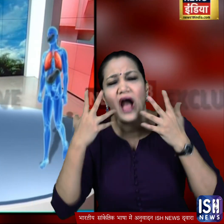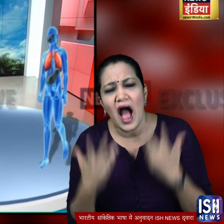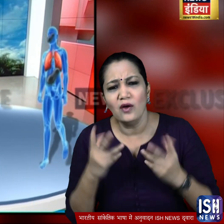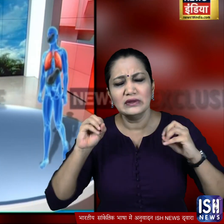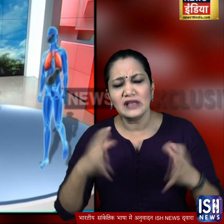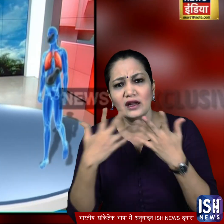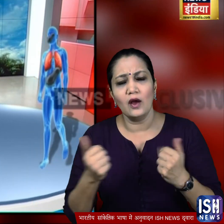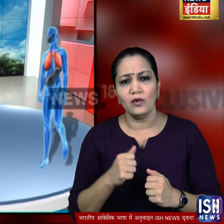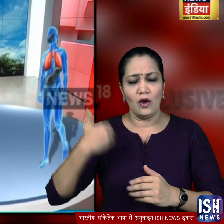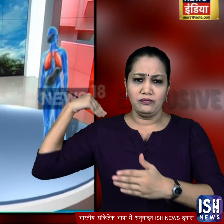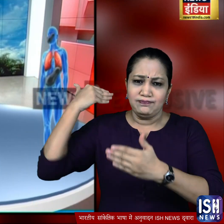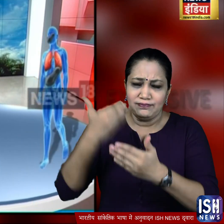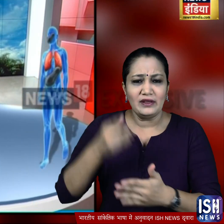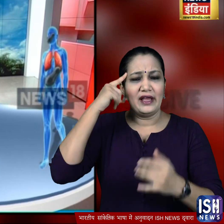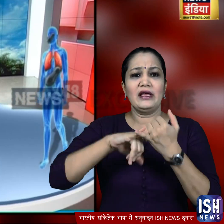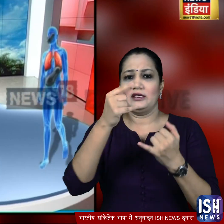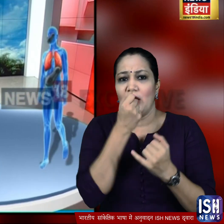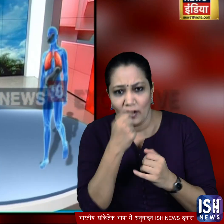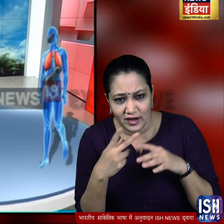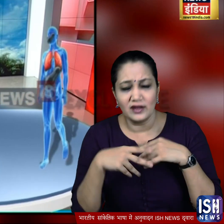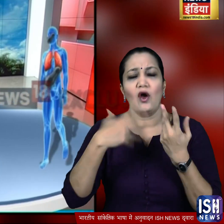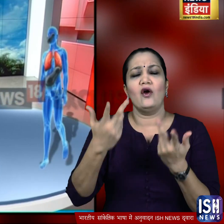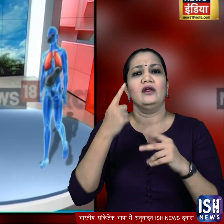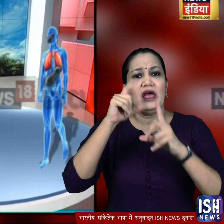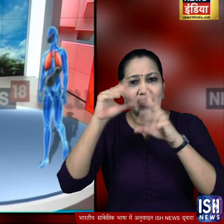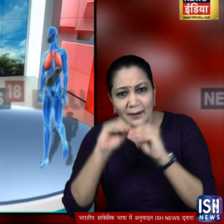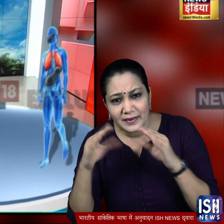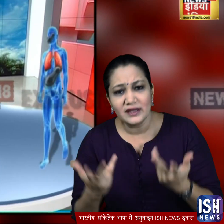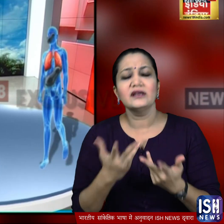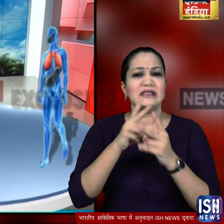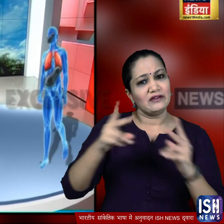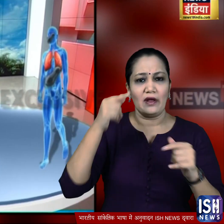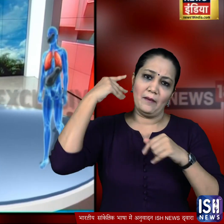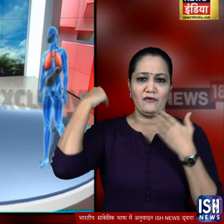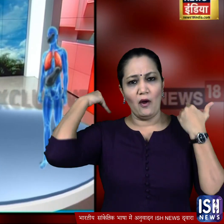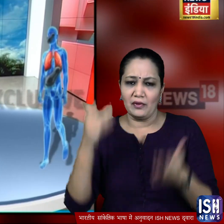कैसे है क्योंकि अब तक स्टिरोइज का ज्यादा इस्तिमाल और डायबीटीज की बीमारी को ही इसका कारण माना जा रहा है